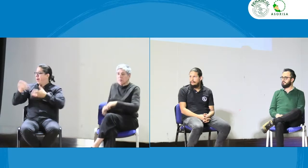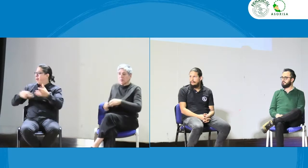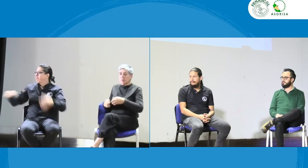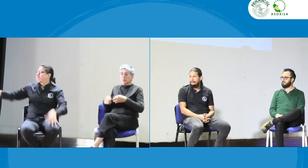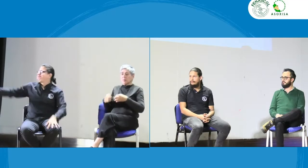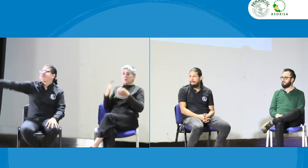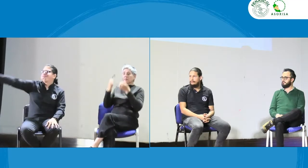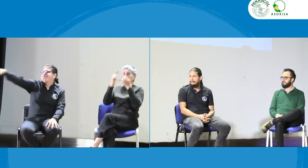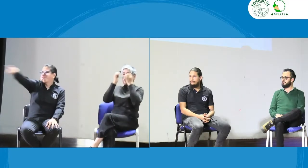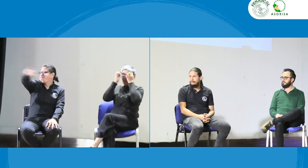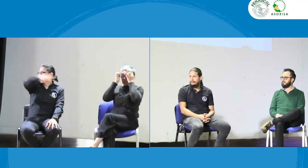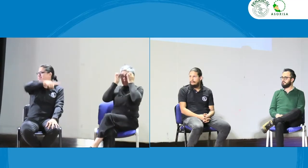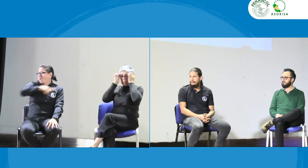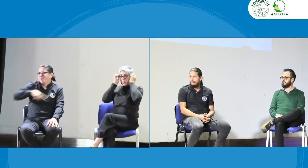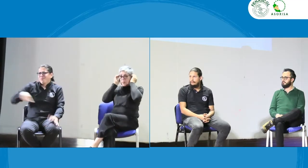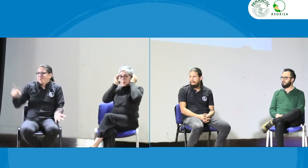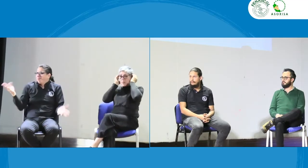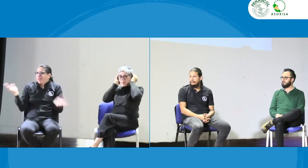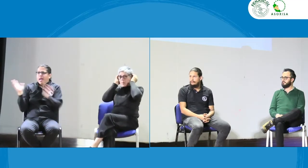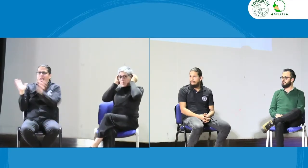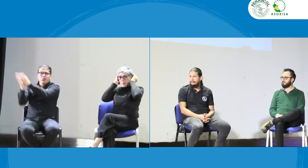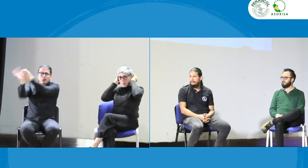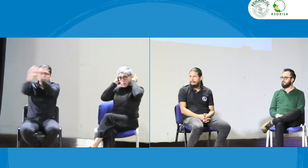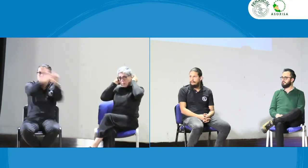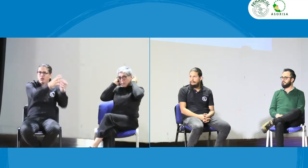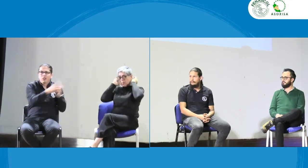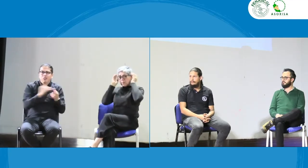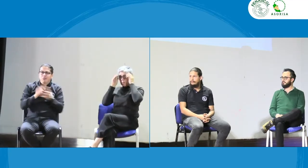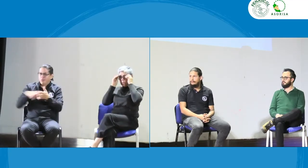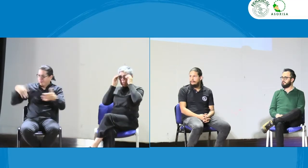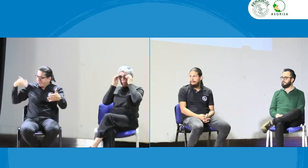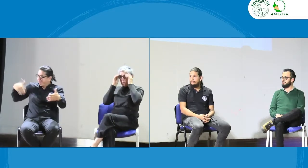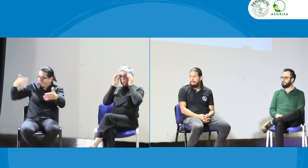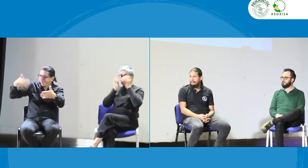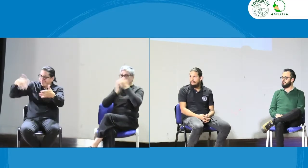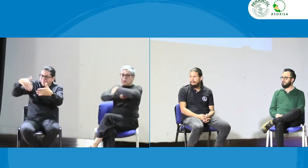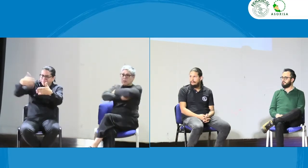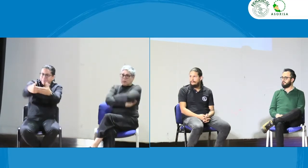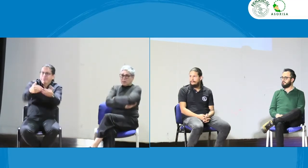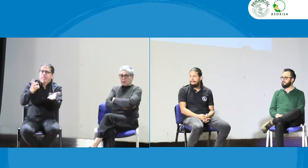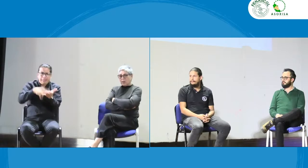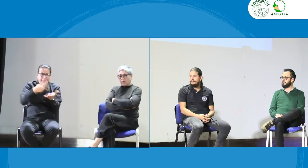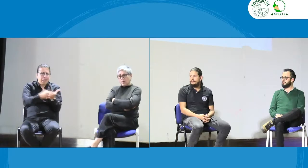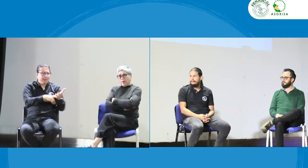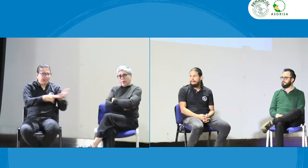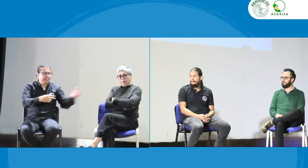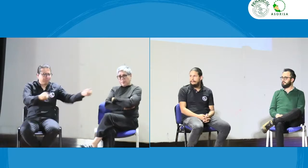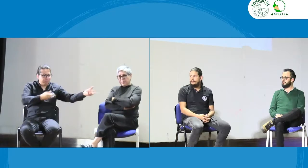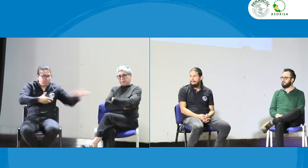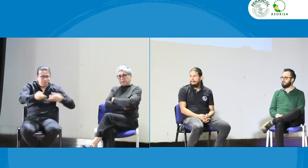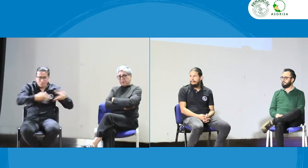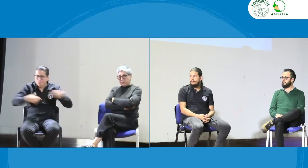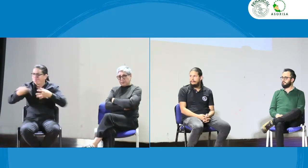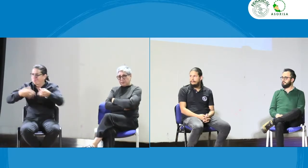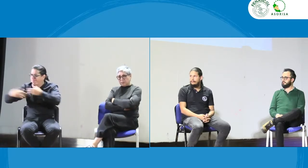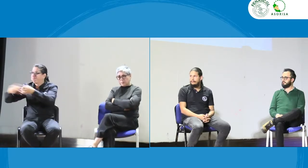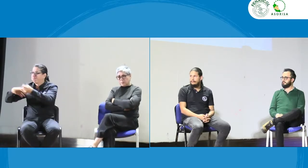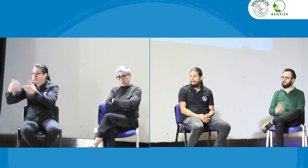alimentado por muchas asociaciones, que han estado trabajando durante el tiempo, que también han recibido esa